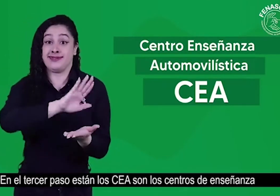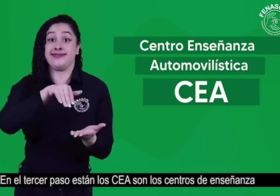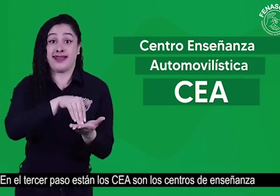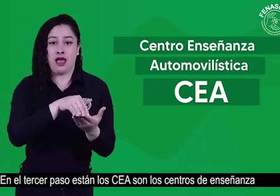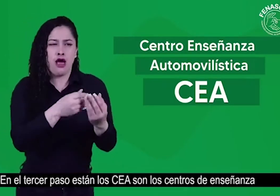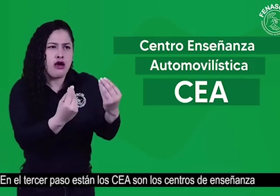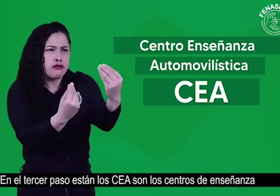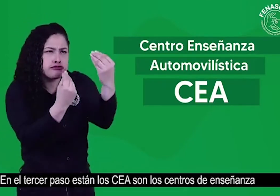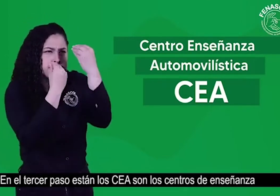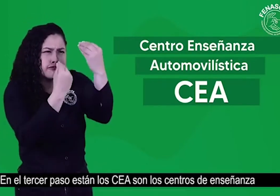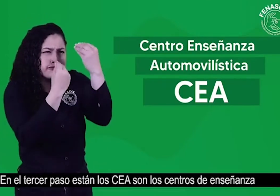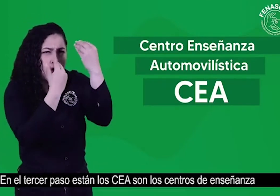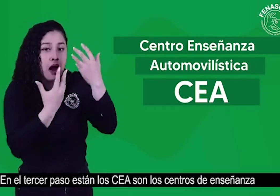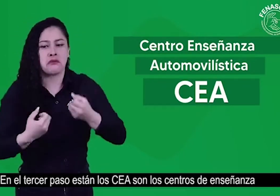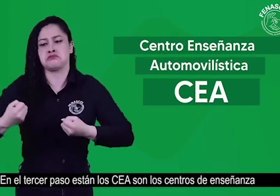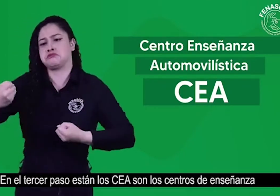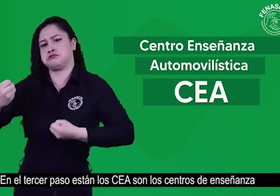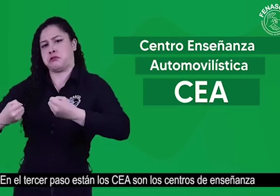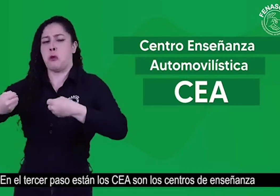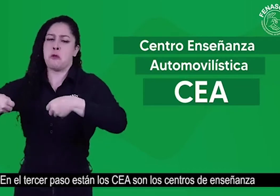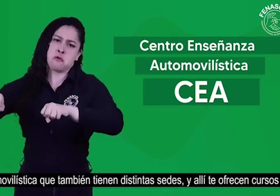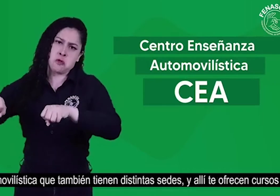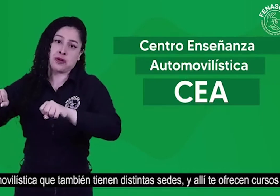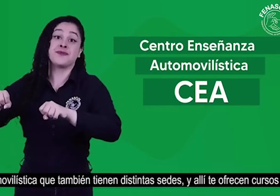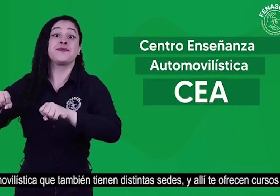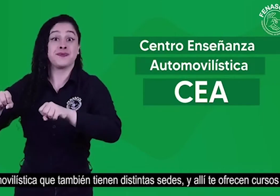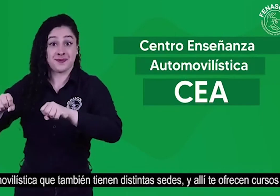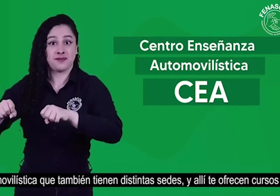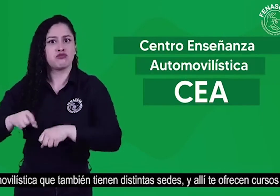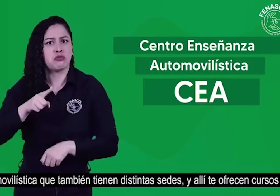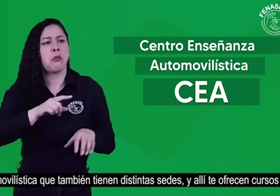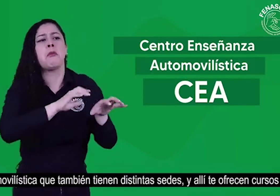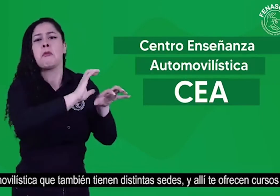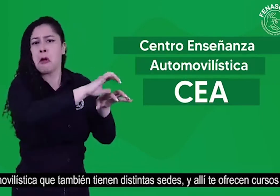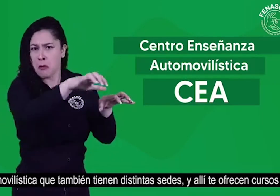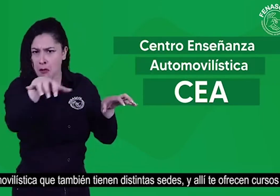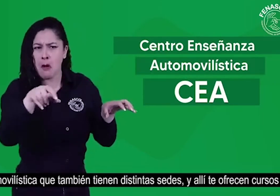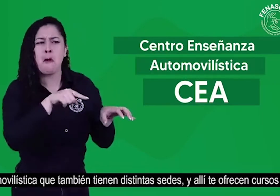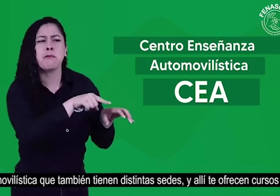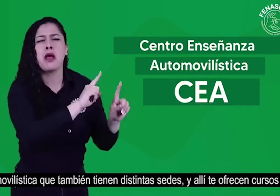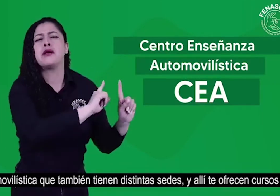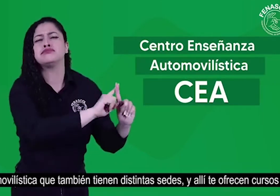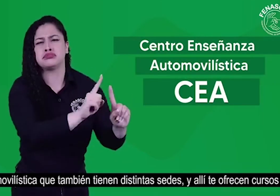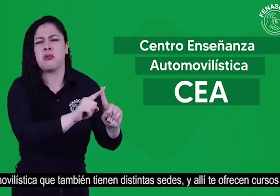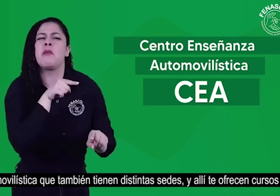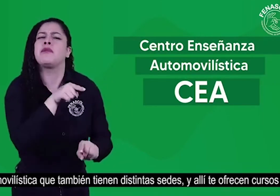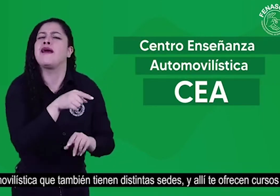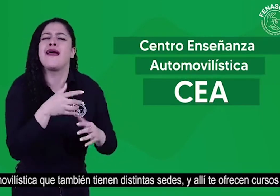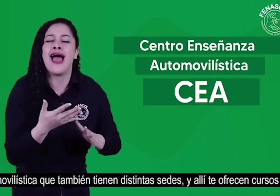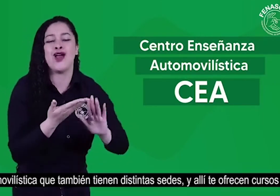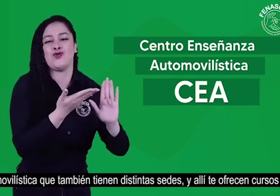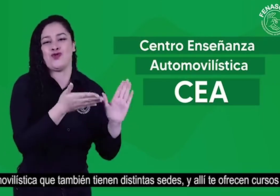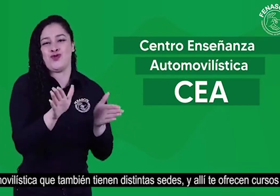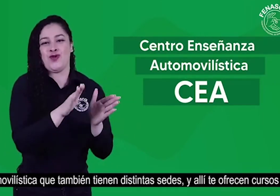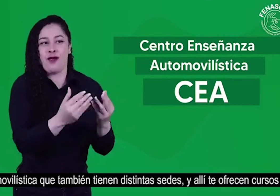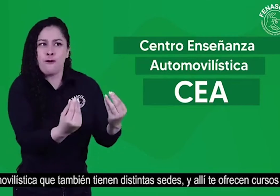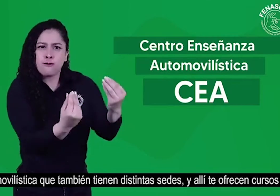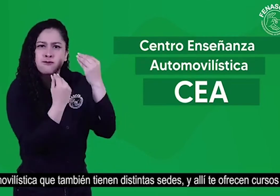son los centros de enseñanza automovilística que también tienen distintas sedes y allí te